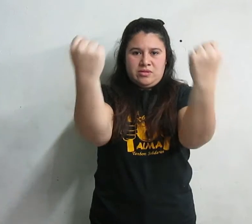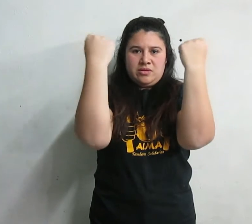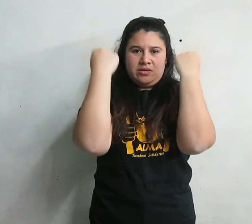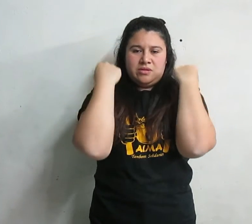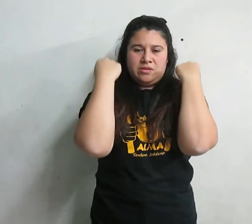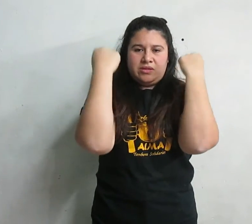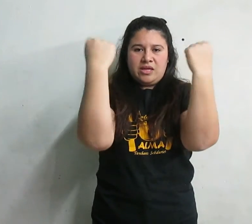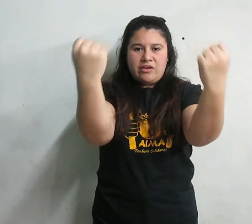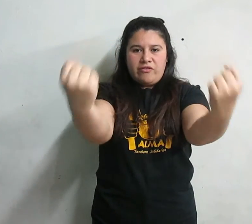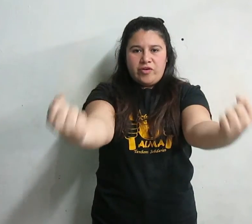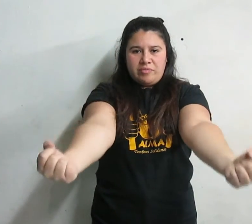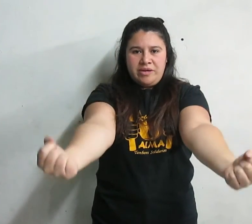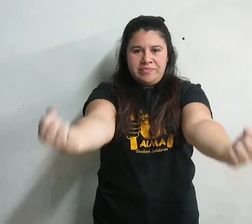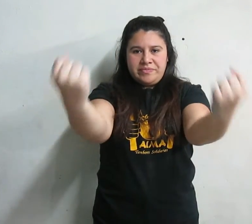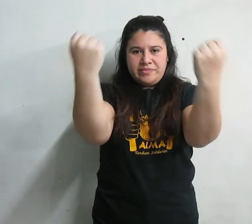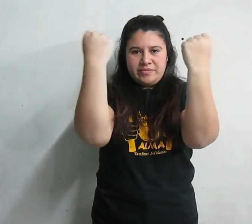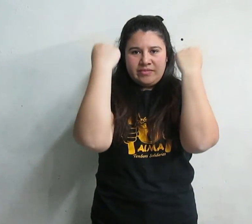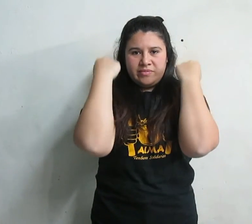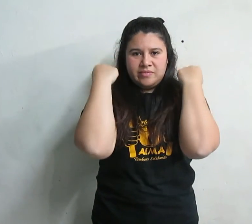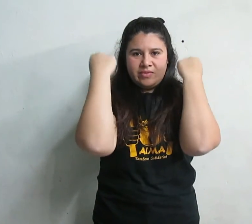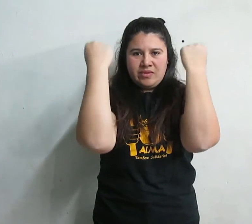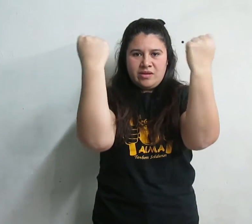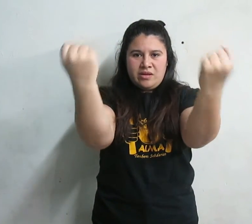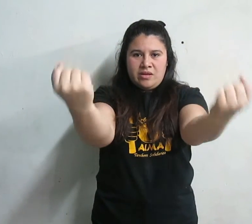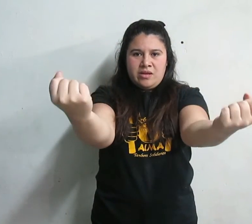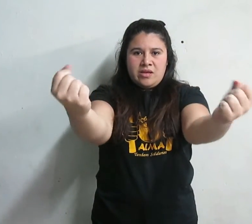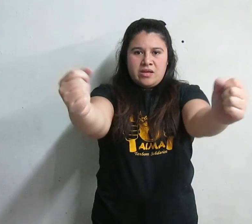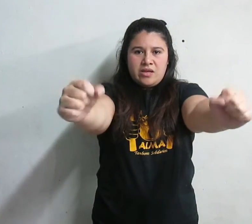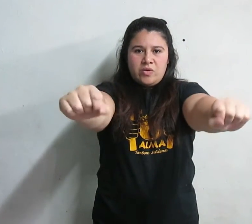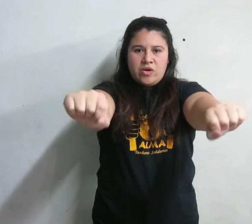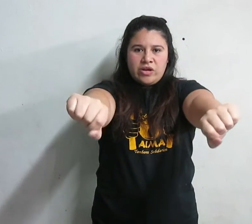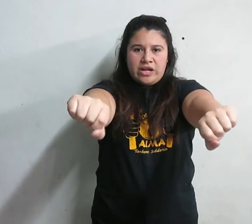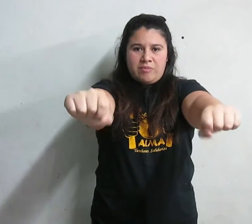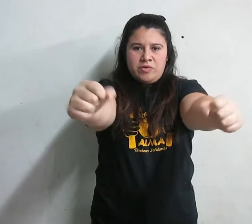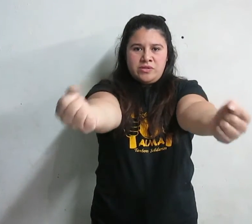de esta forma. Y luego giramos.